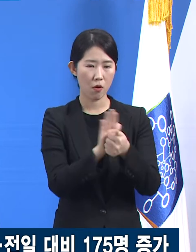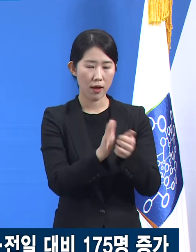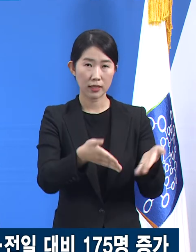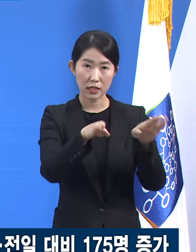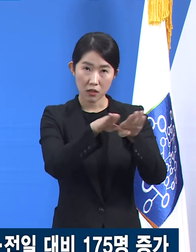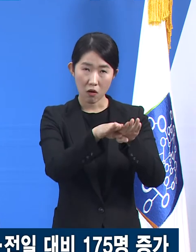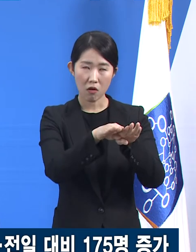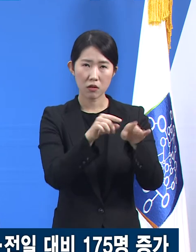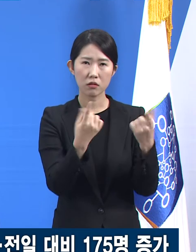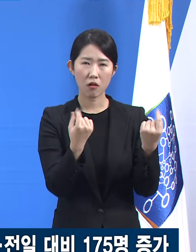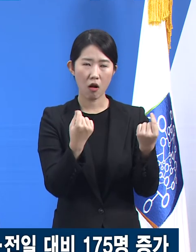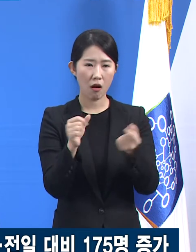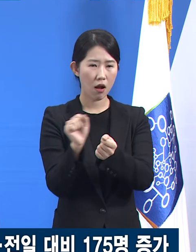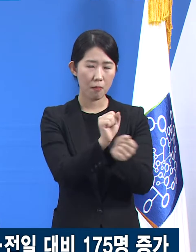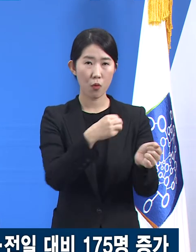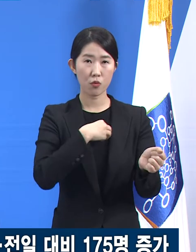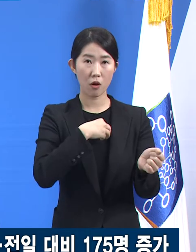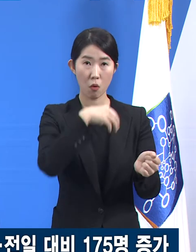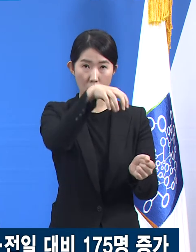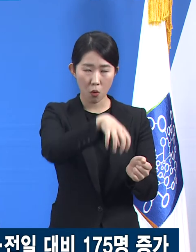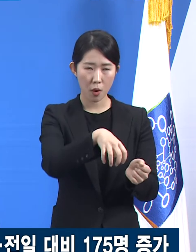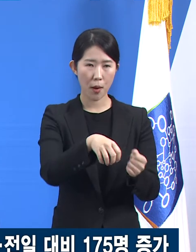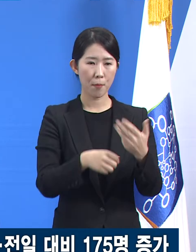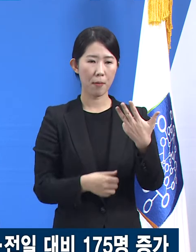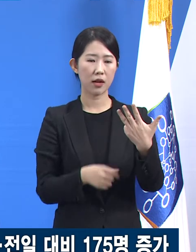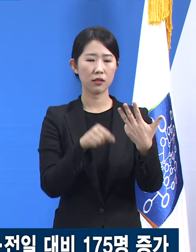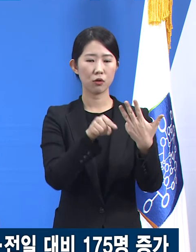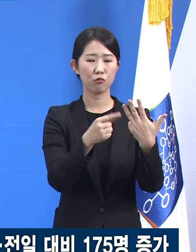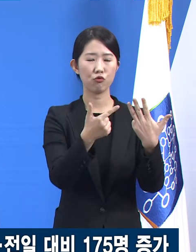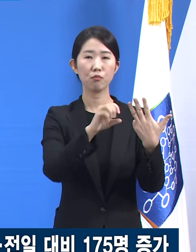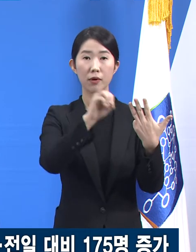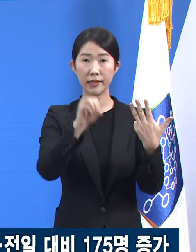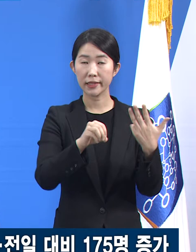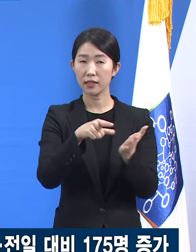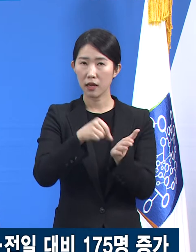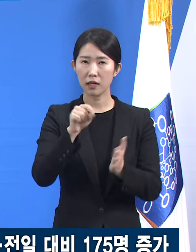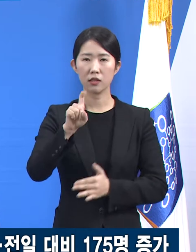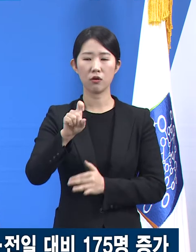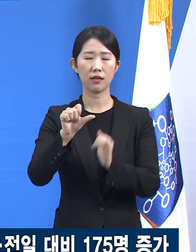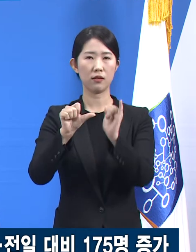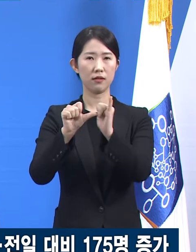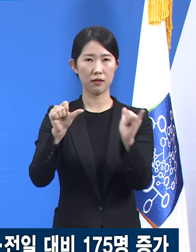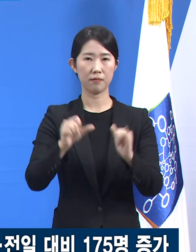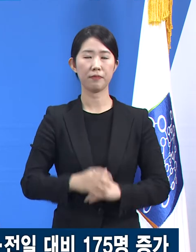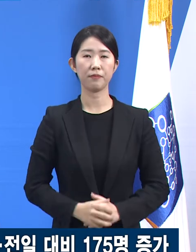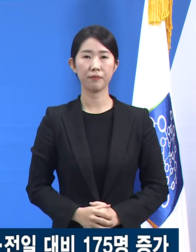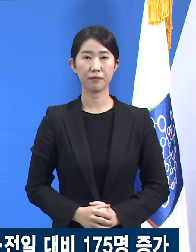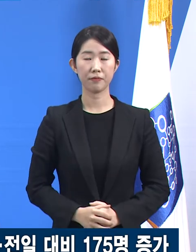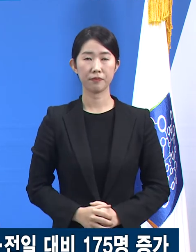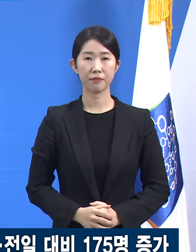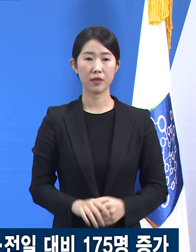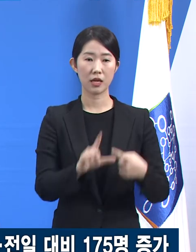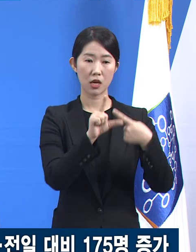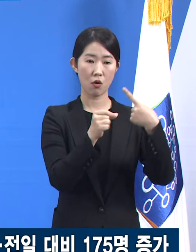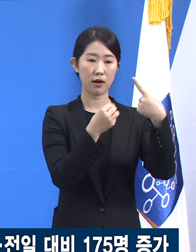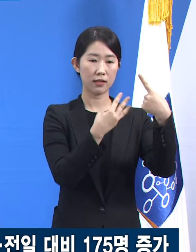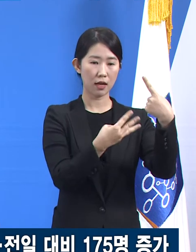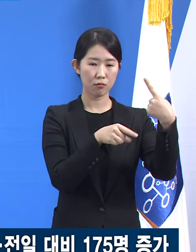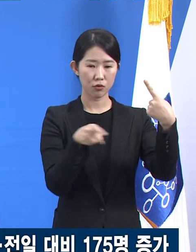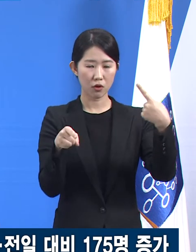관련 확진자는 8.6%인 15명입니다. 지난 1월 3일부터 1월